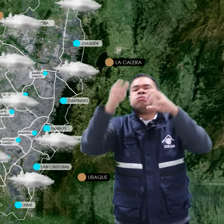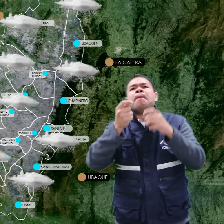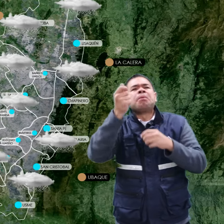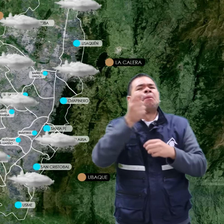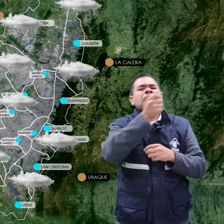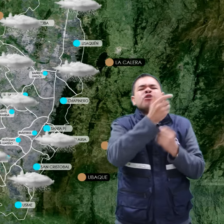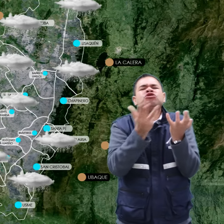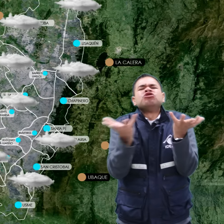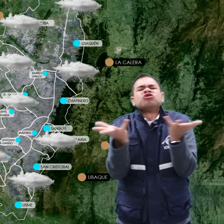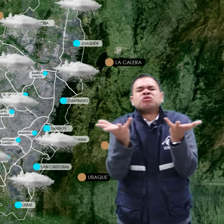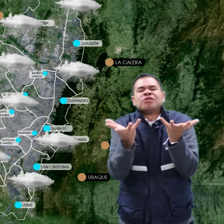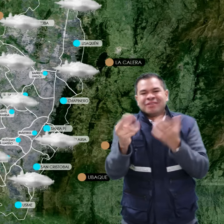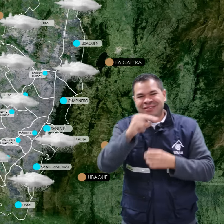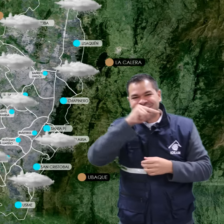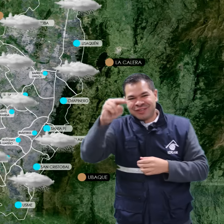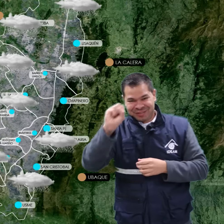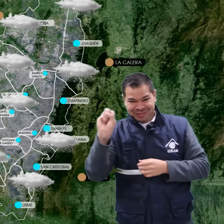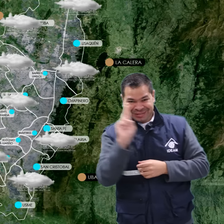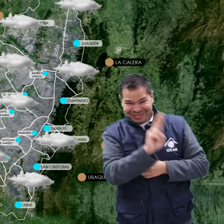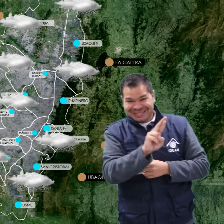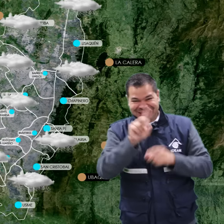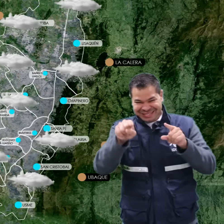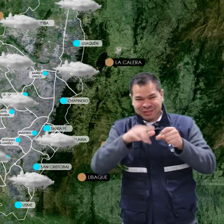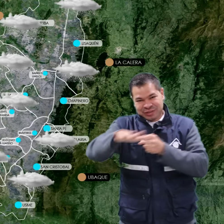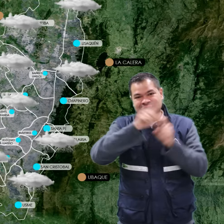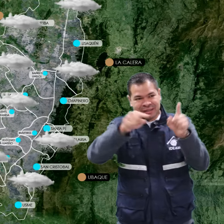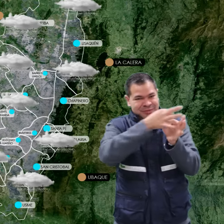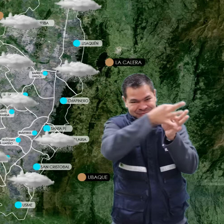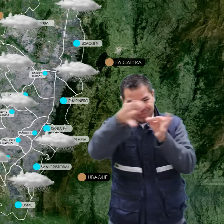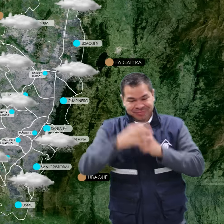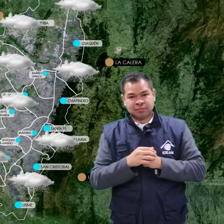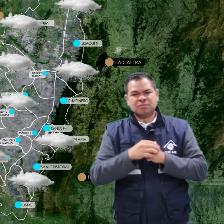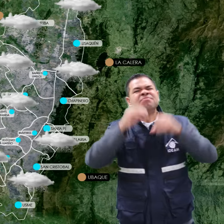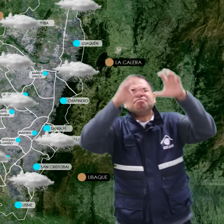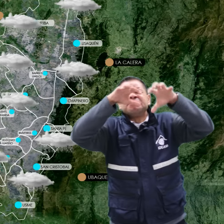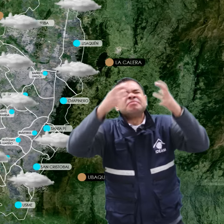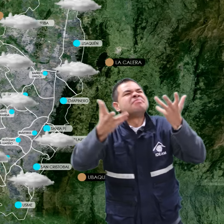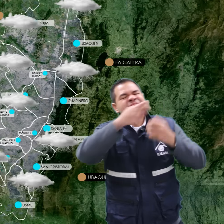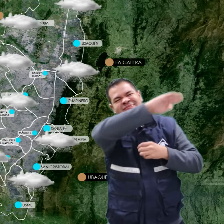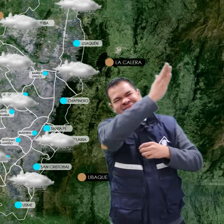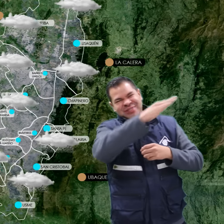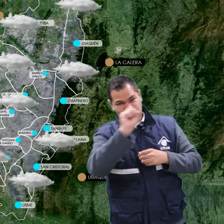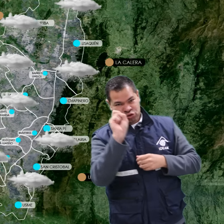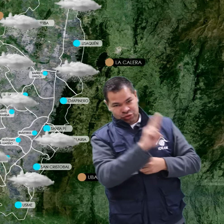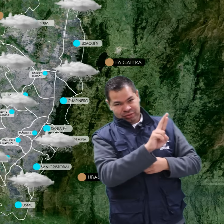particularmente en la zona noroccidental de la ciudad de La Sabana y algunas lloviznas hacia los cerros orientales.